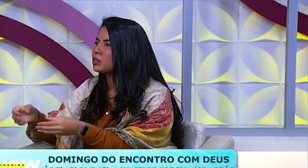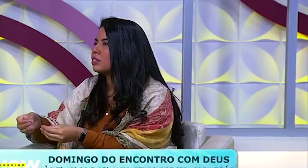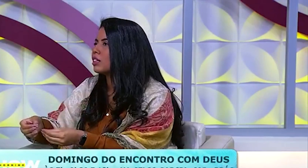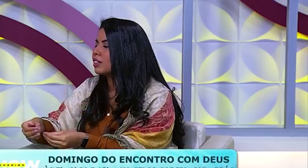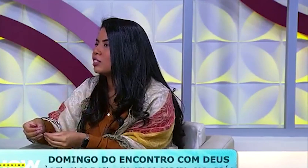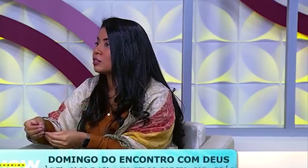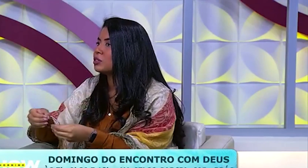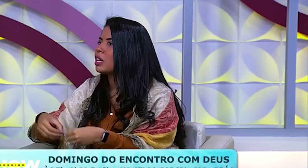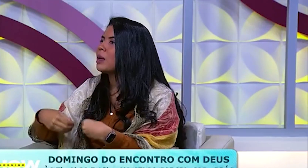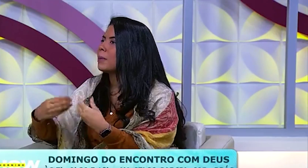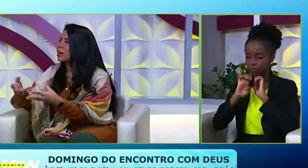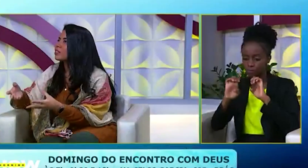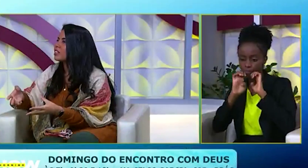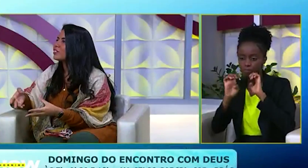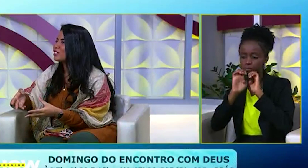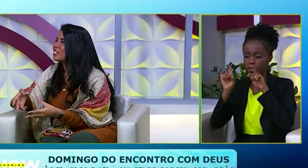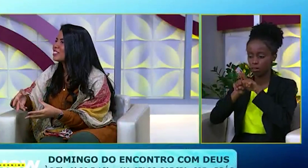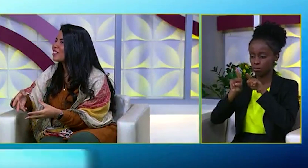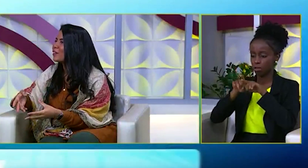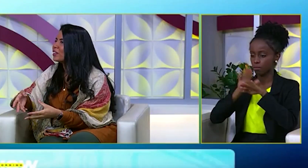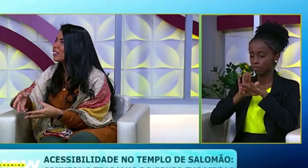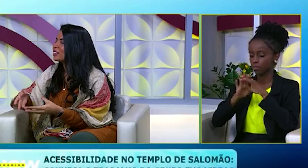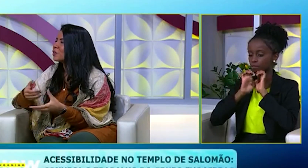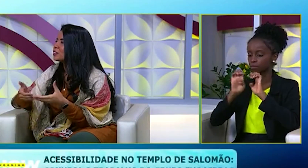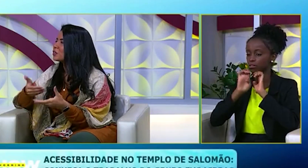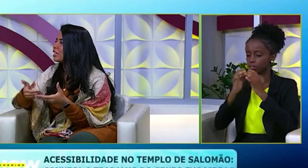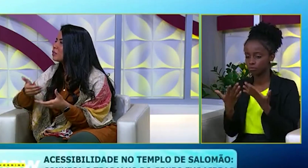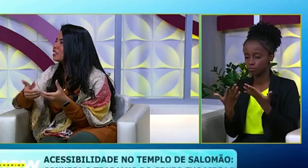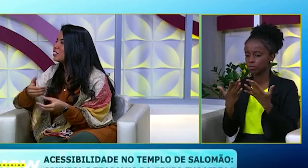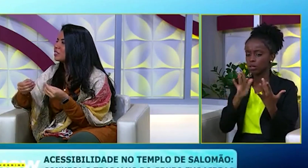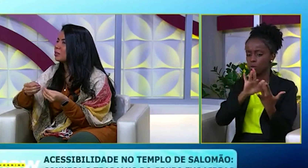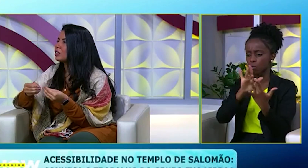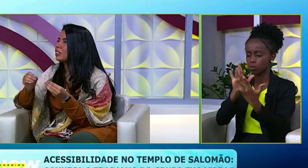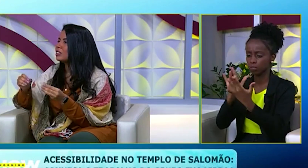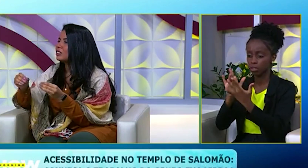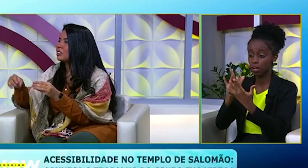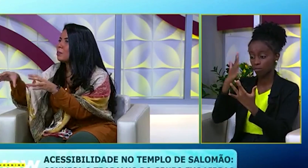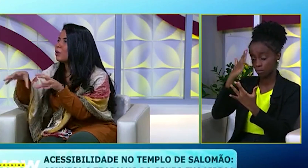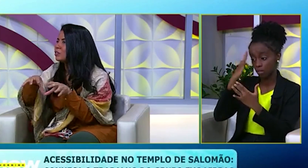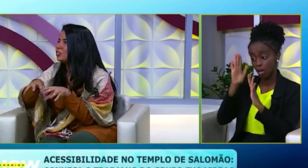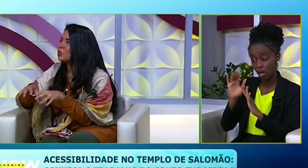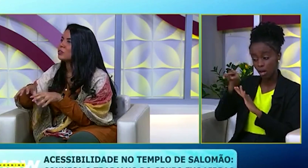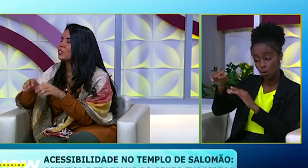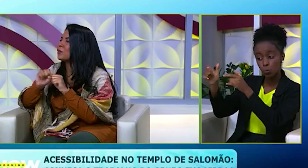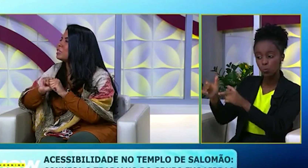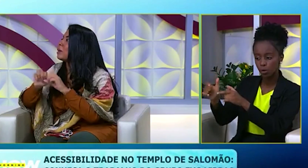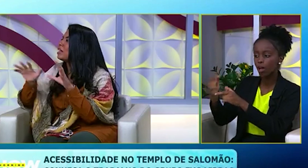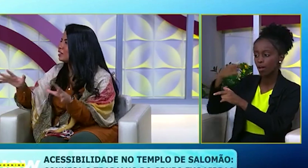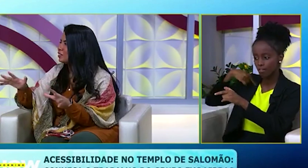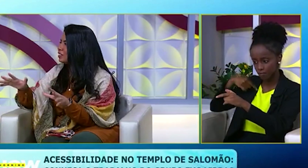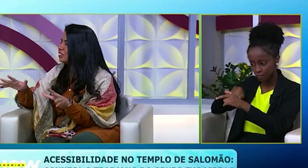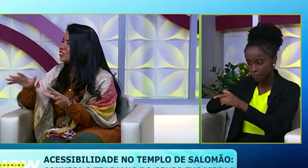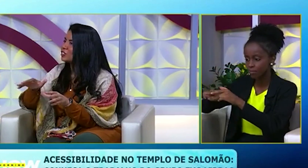nossos pontos Estratégicos Para fazer a evangelização. Então, Com esse contato com eles, A gente fica sabendo, Olha, A gente tem pontos de encontro, Então, Não é